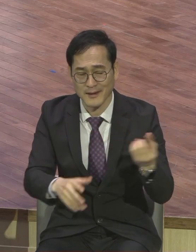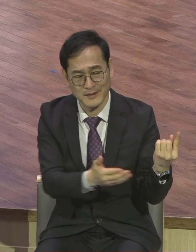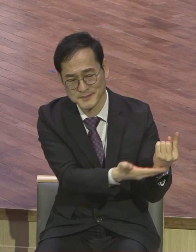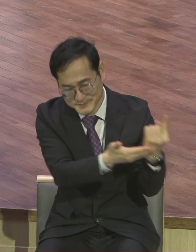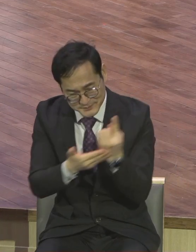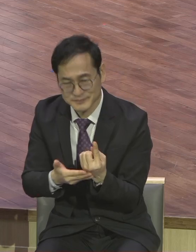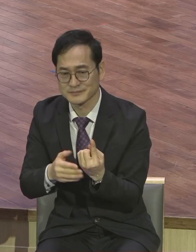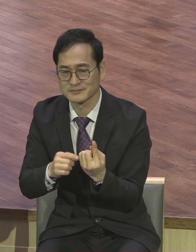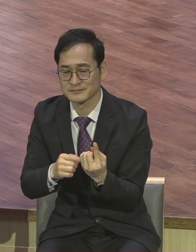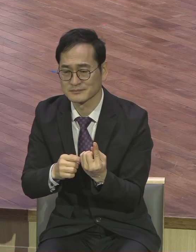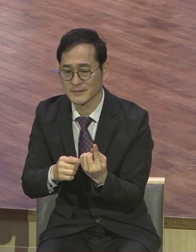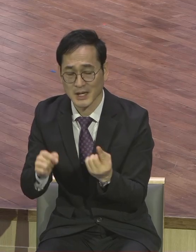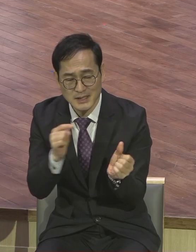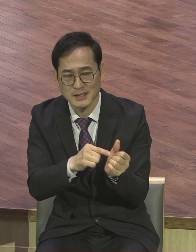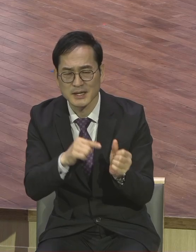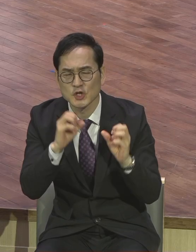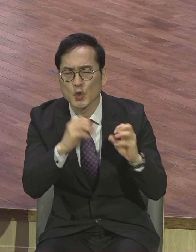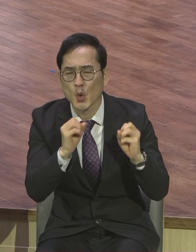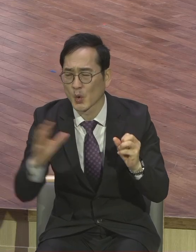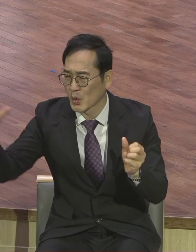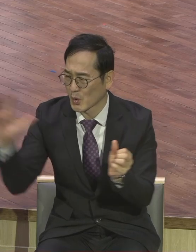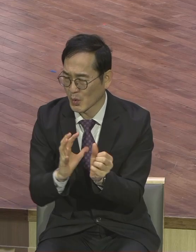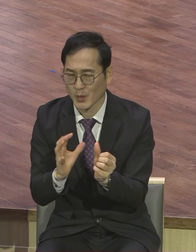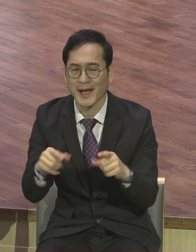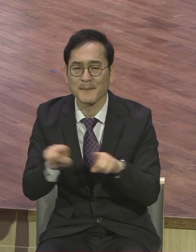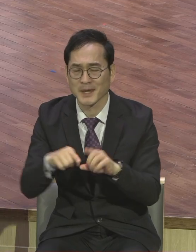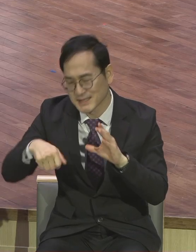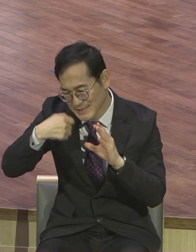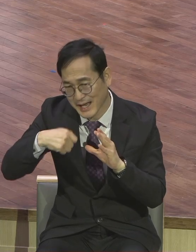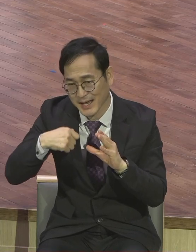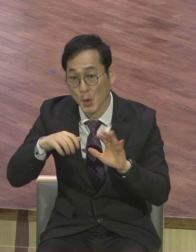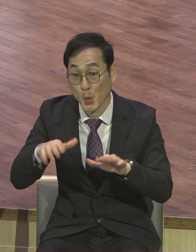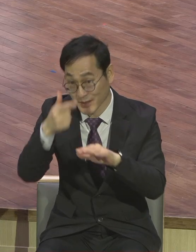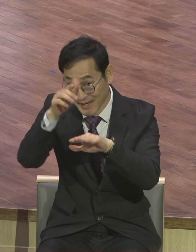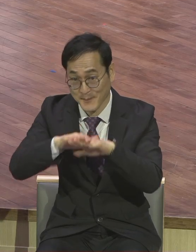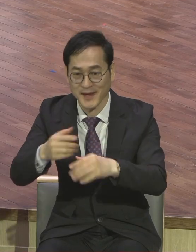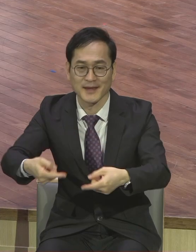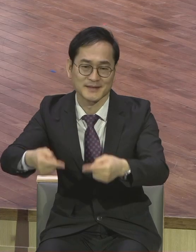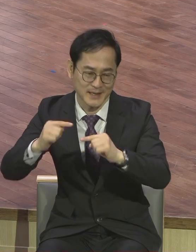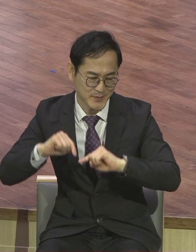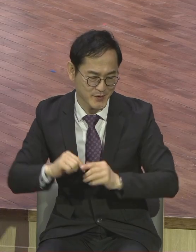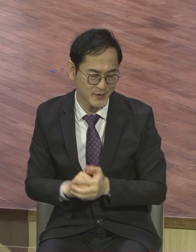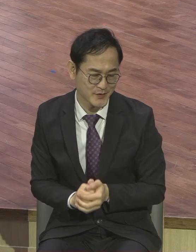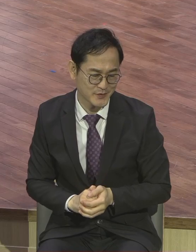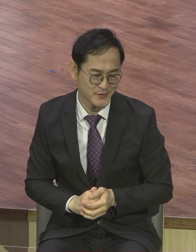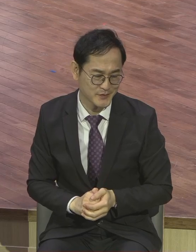팀들입니다. 오늘 예배 참석한 언니와 행부와 함께 왔다.